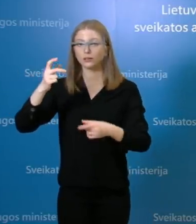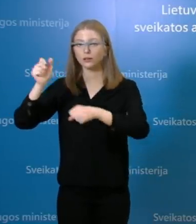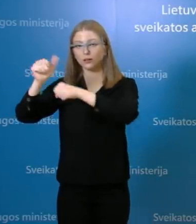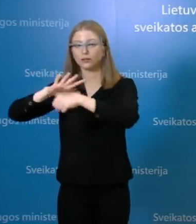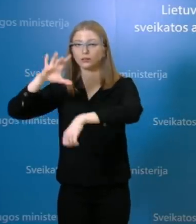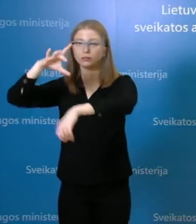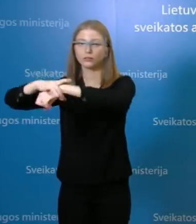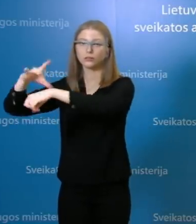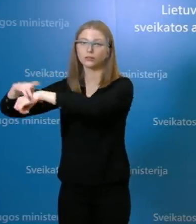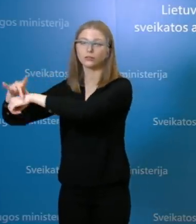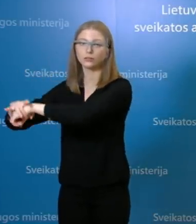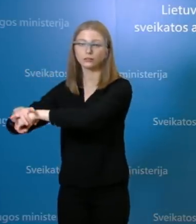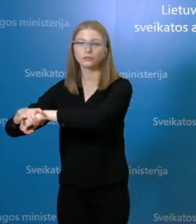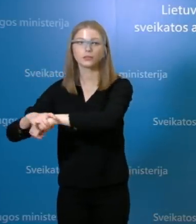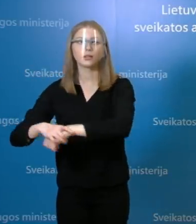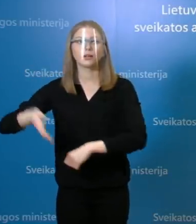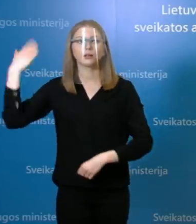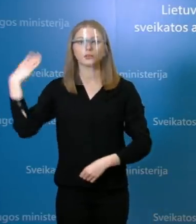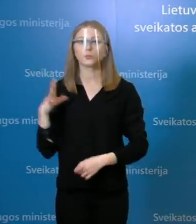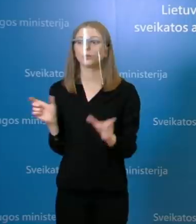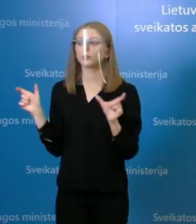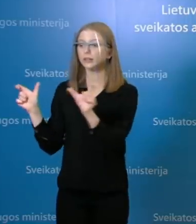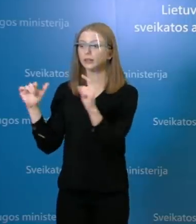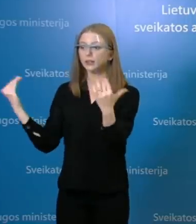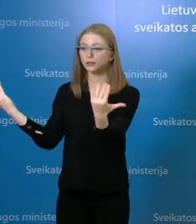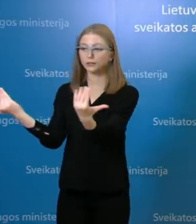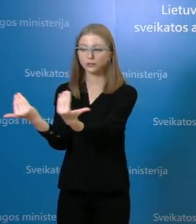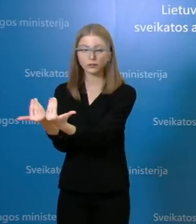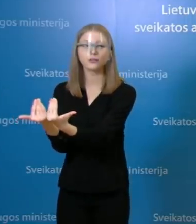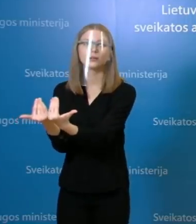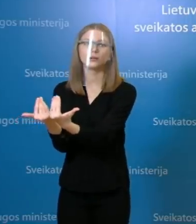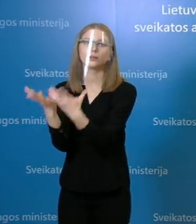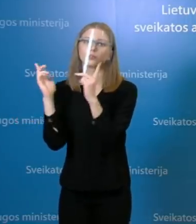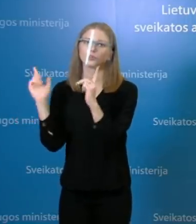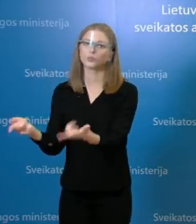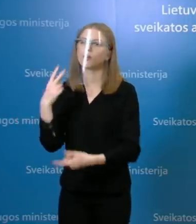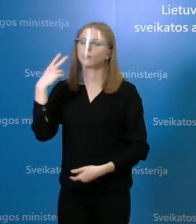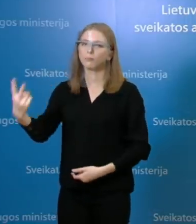buvo inkubacinis periodas juoms, na ir jisai vis dėlto išsivystė į juoms liga.